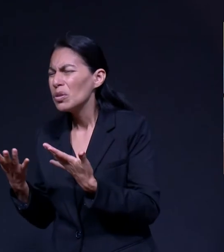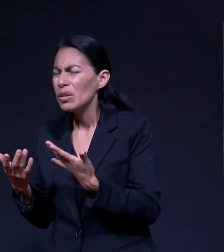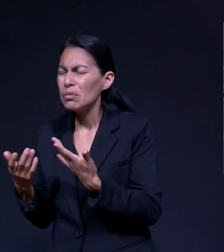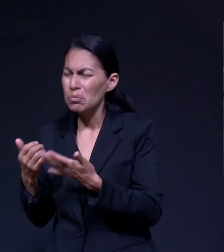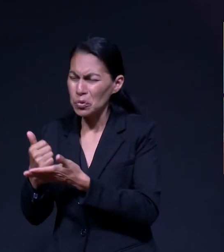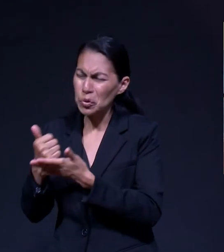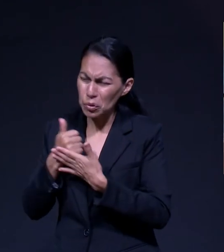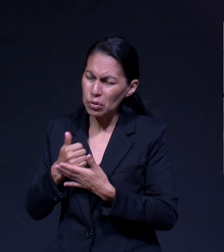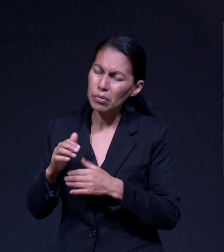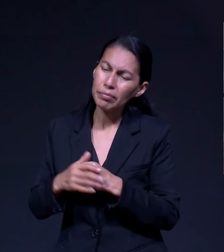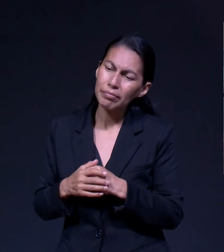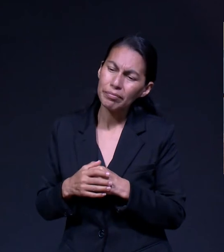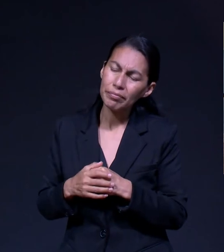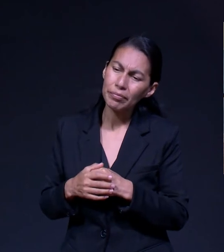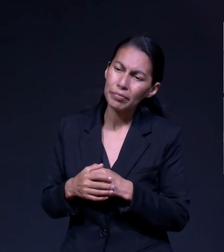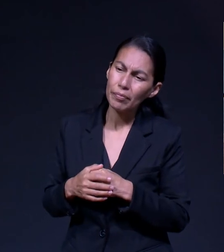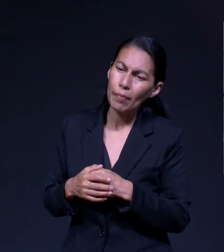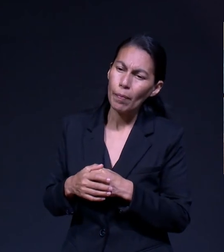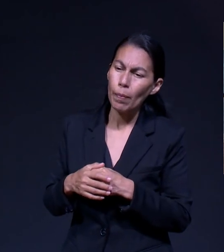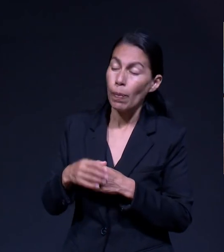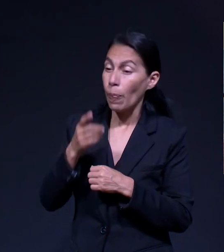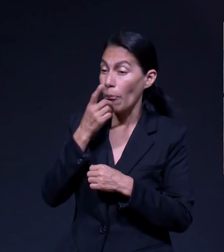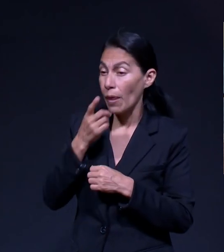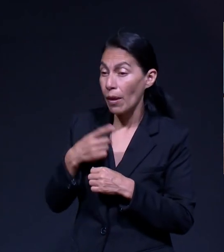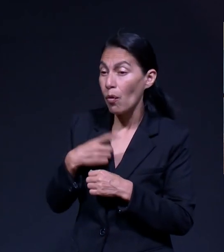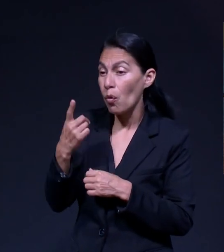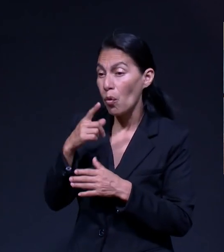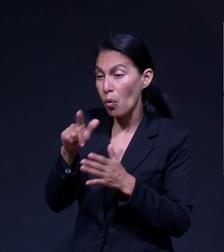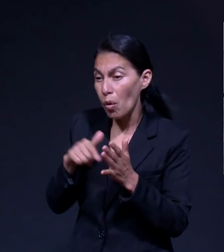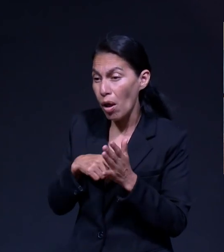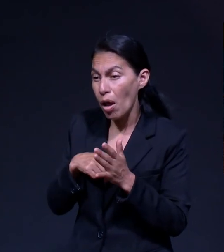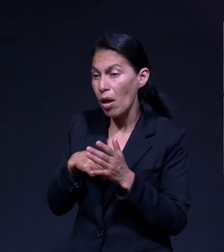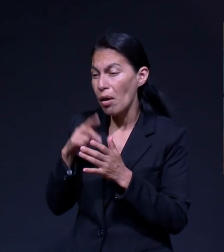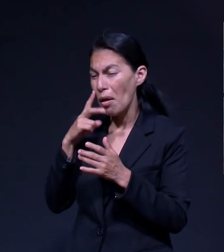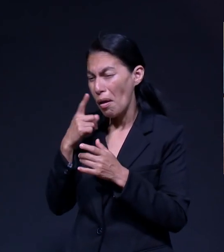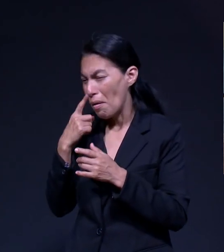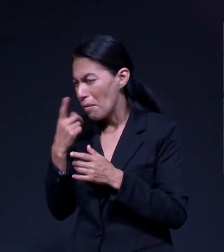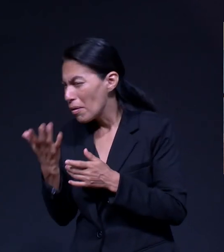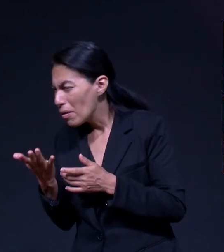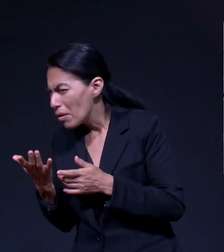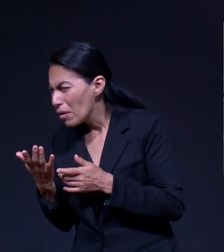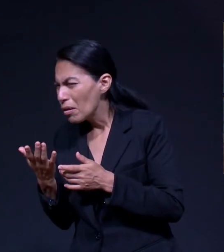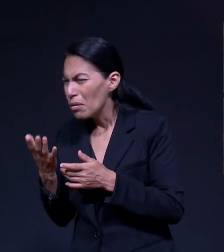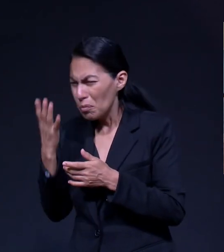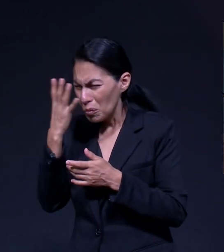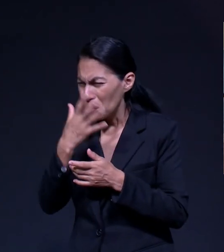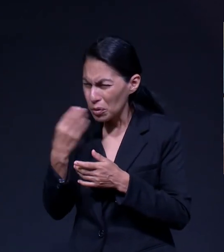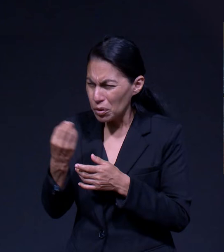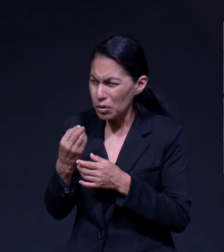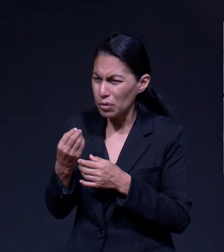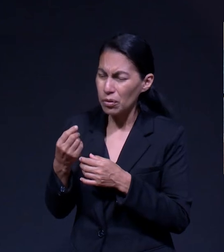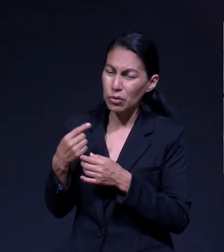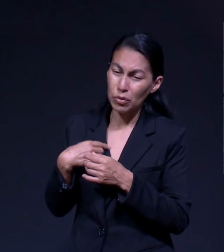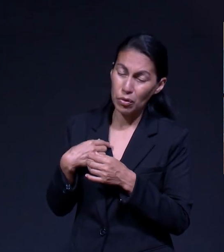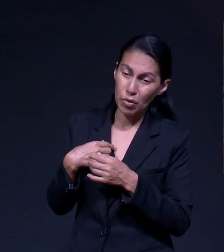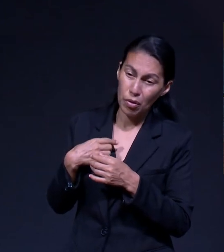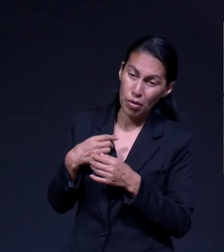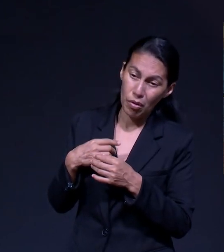Pero Me Hablaron De Un lugar Me Pareció Muy Bonito Esos Días Yo Me Estaba Acostumbrando Adaptando Al Clima La Comida Al